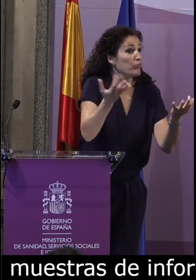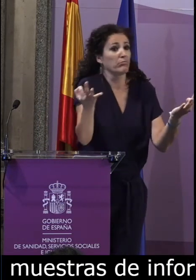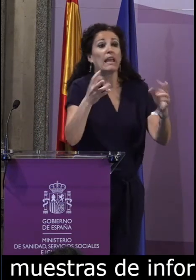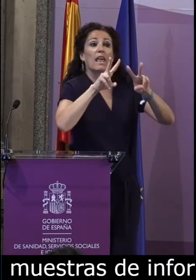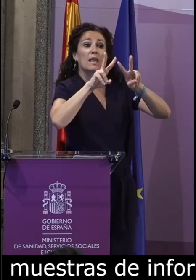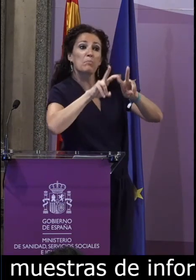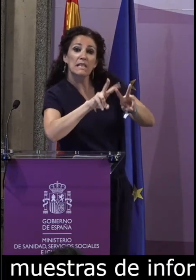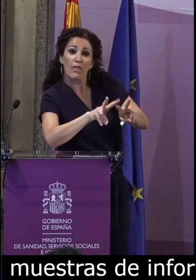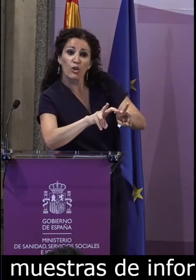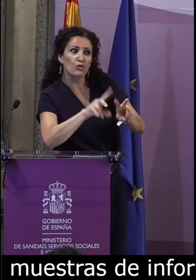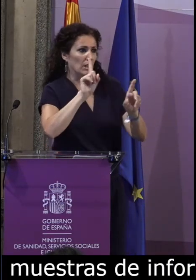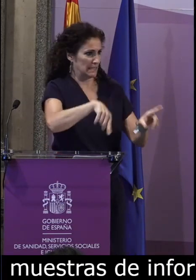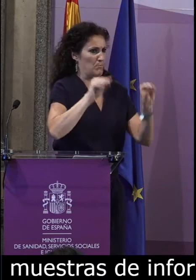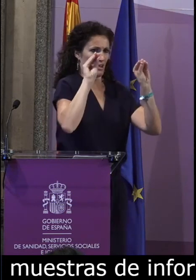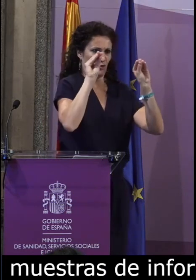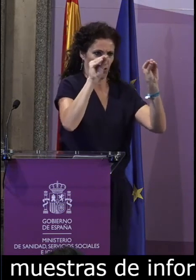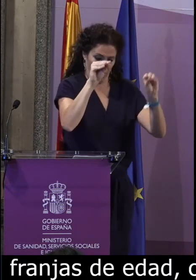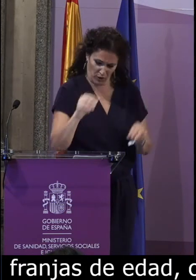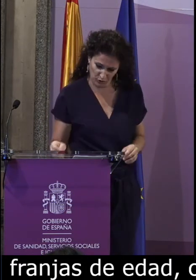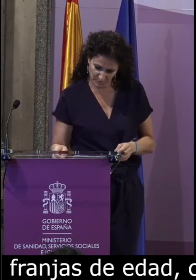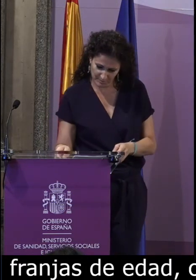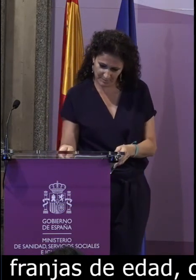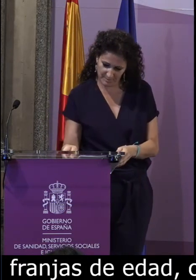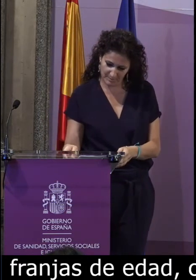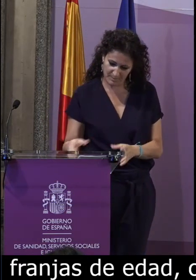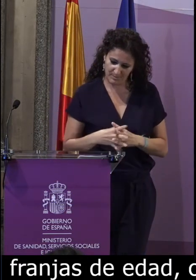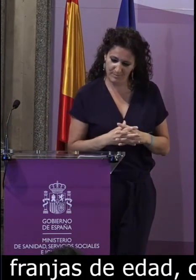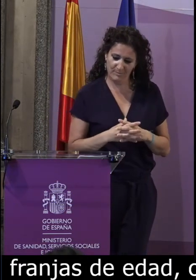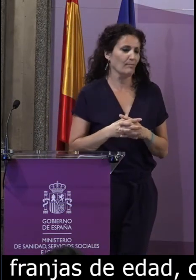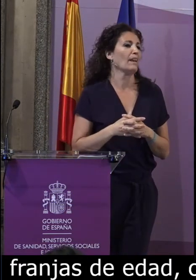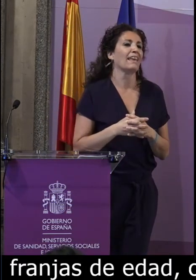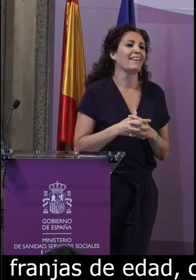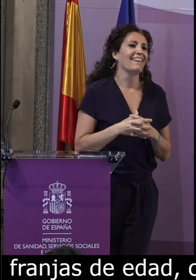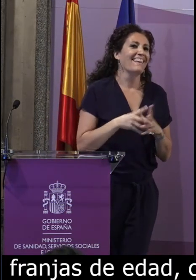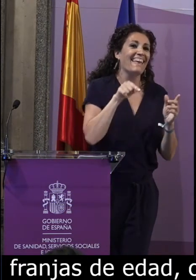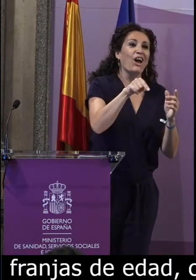disposición de investigadores, formadores y público.